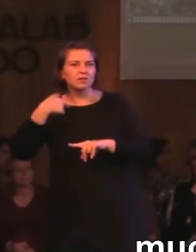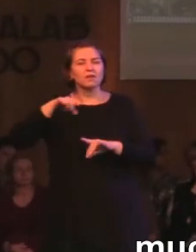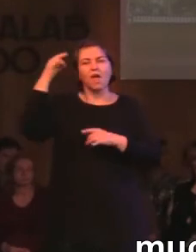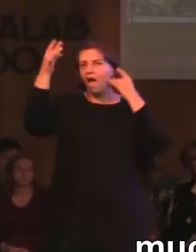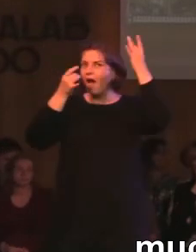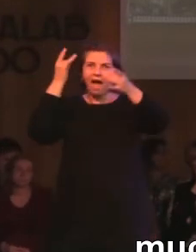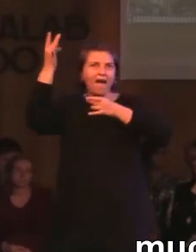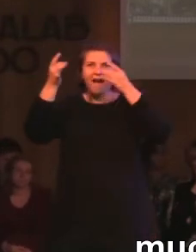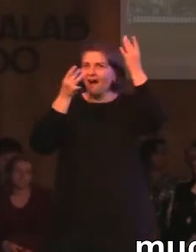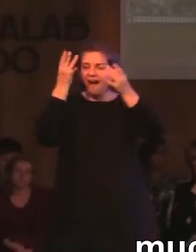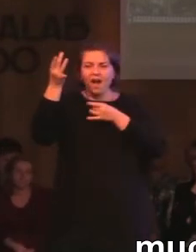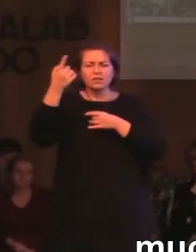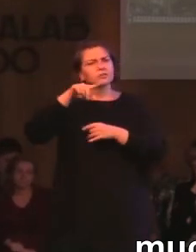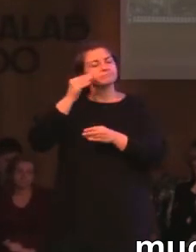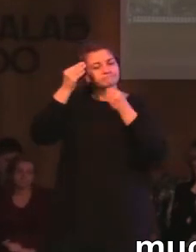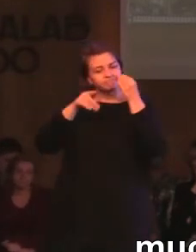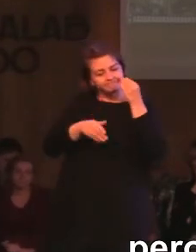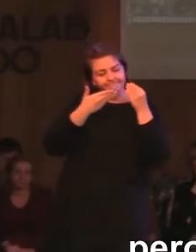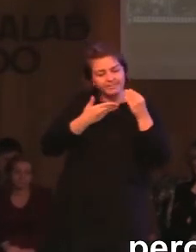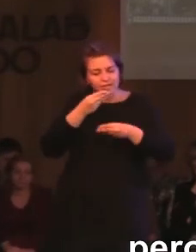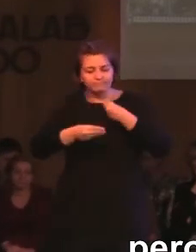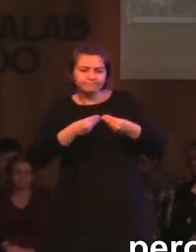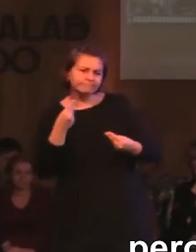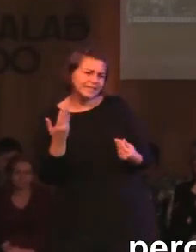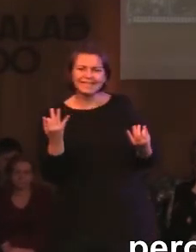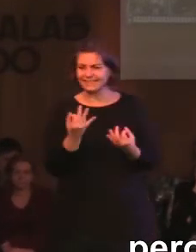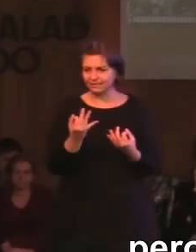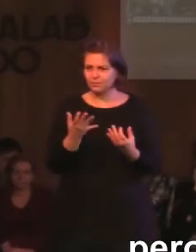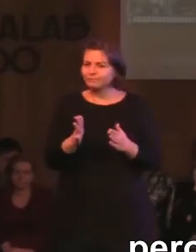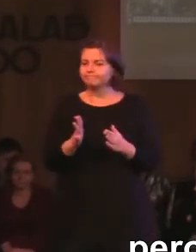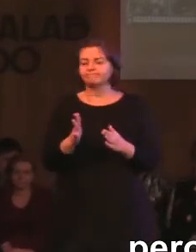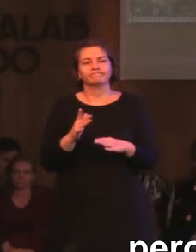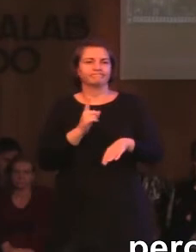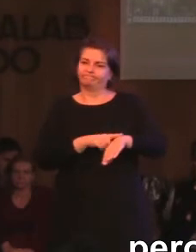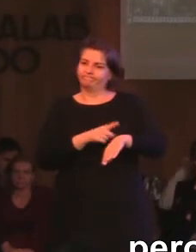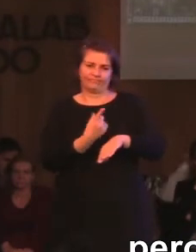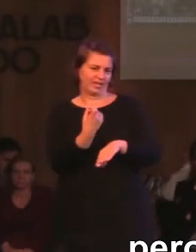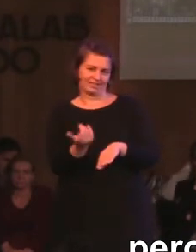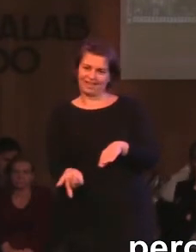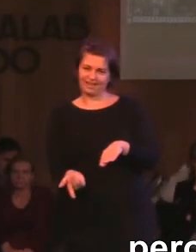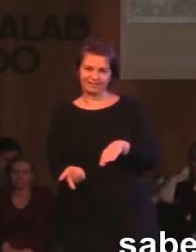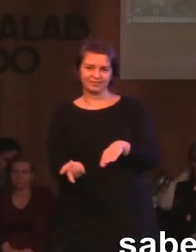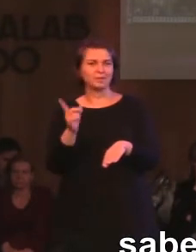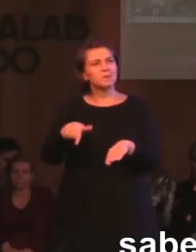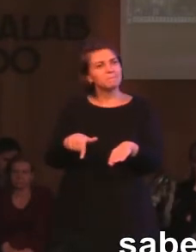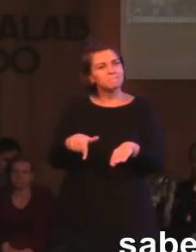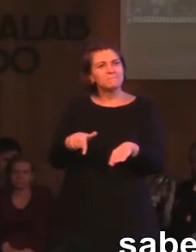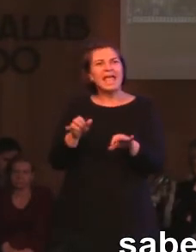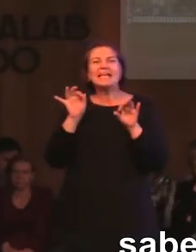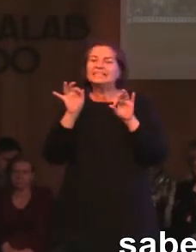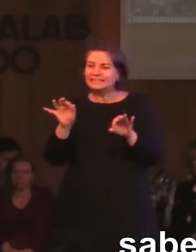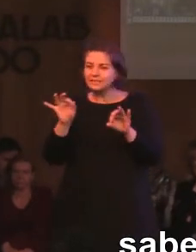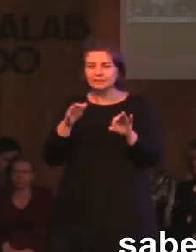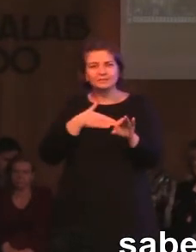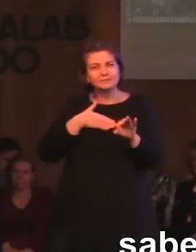ideas, pensábamos mucho qué se podía hacer, pero nos faltaba tiempo para concretar las ideas, nos faltaba saber exactamente